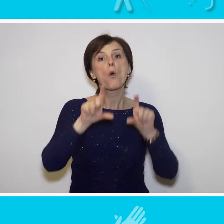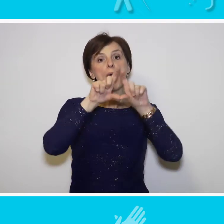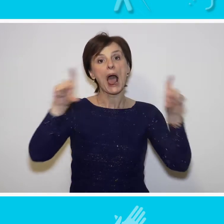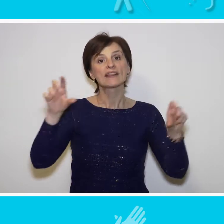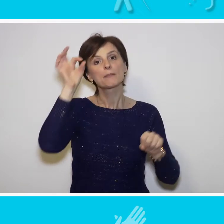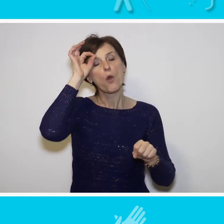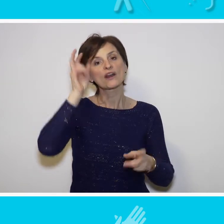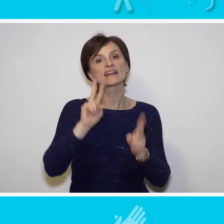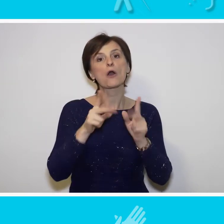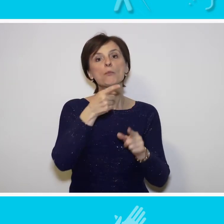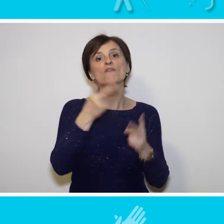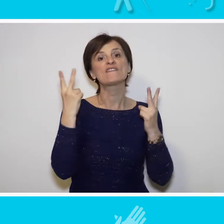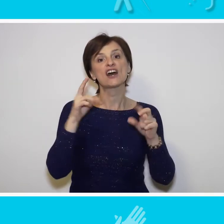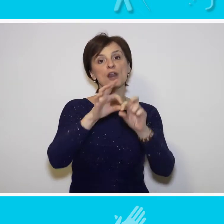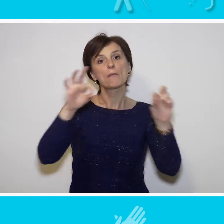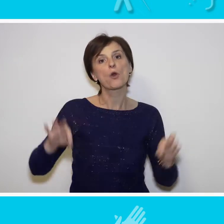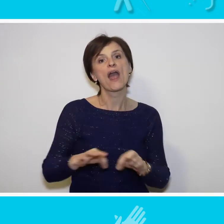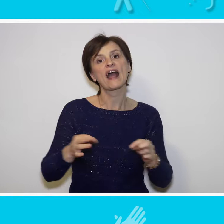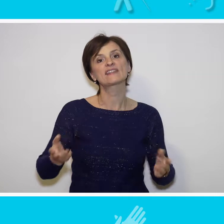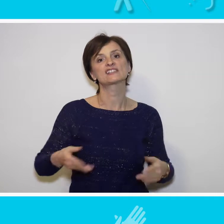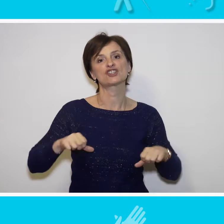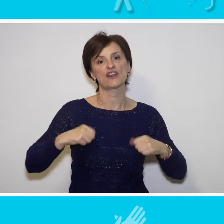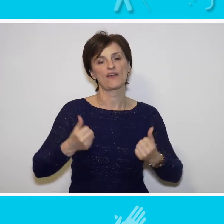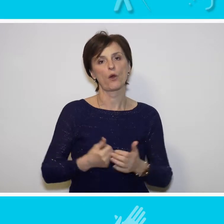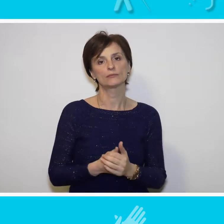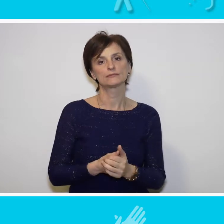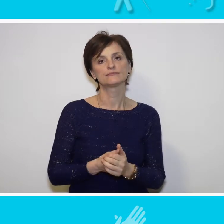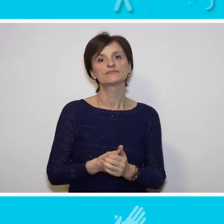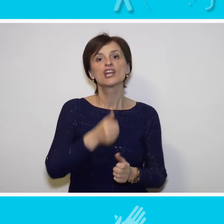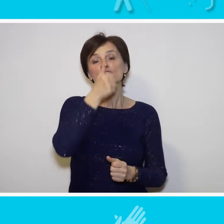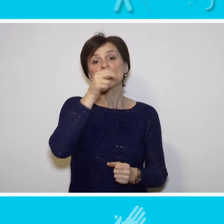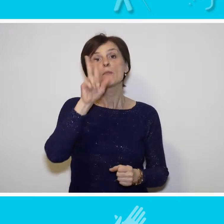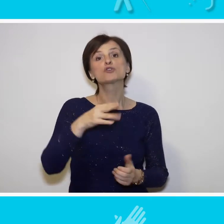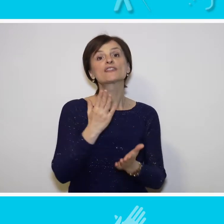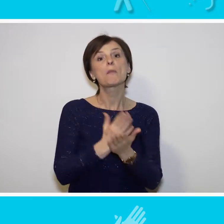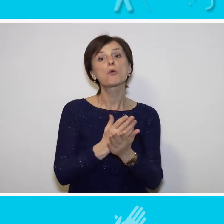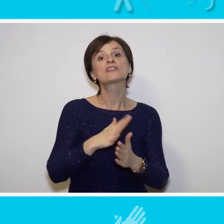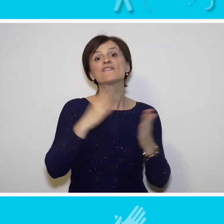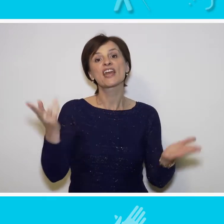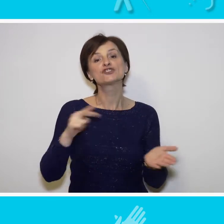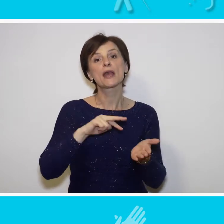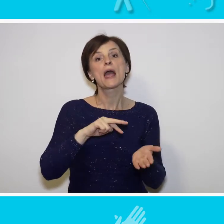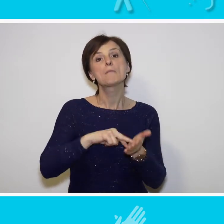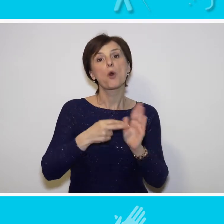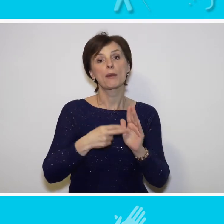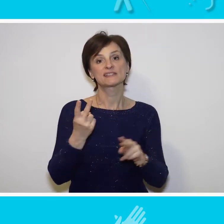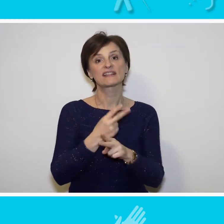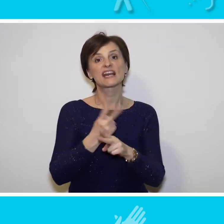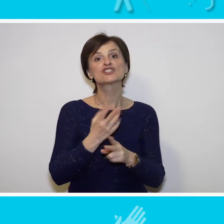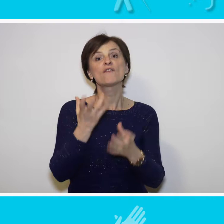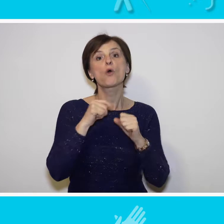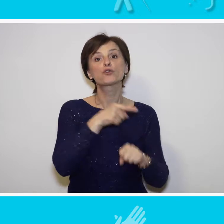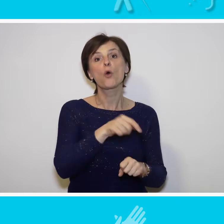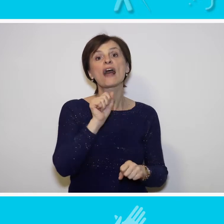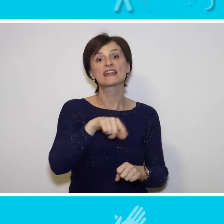Beograd kako bi ovaj važan projekat zaživeo. Šta može da bude veći problem za državu od